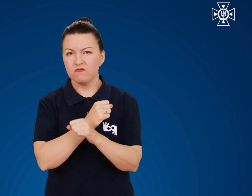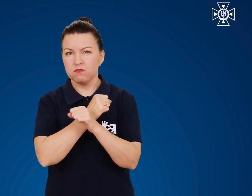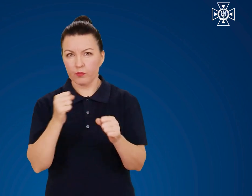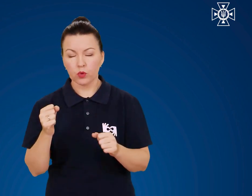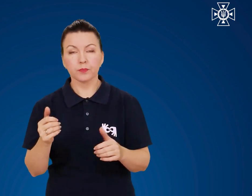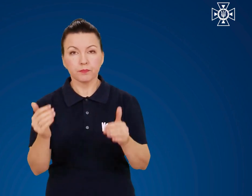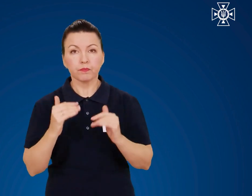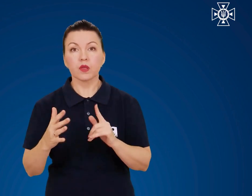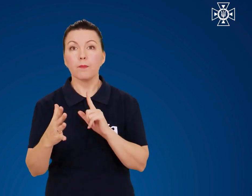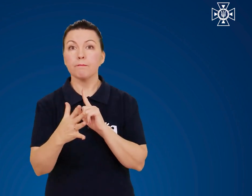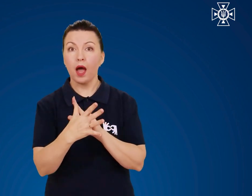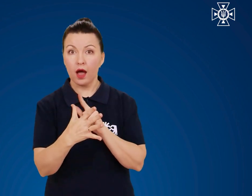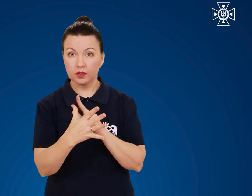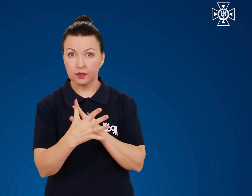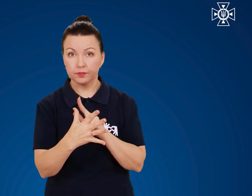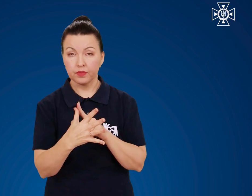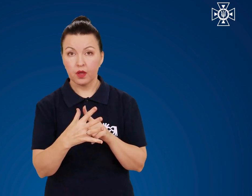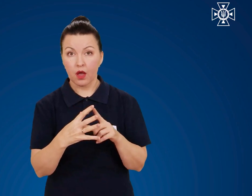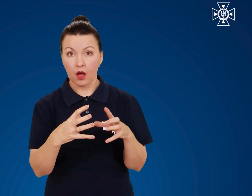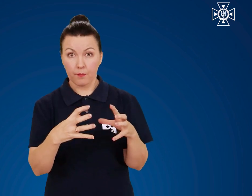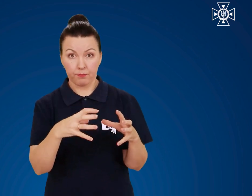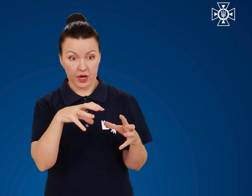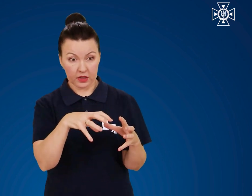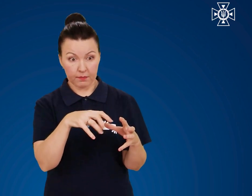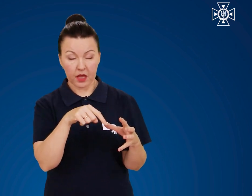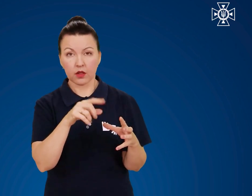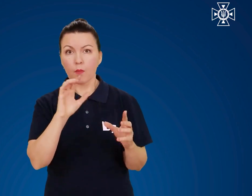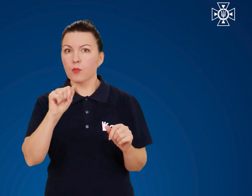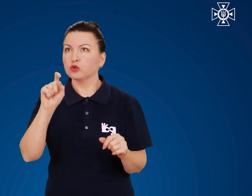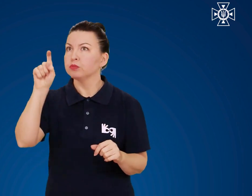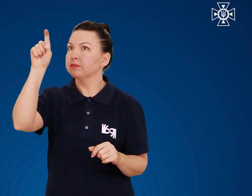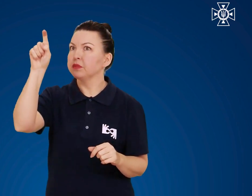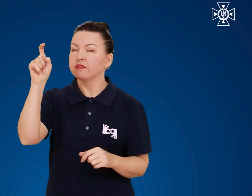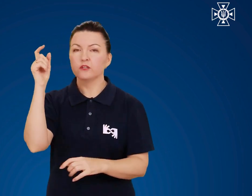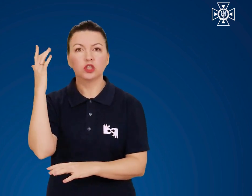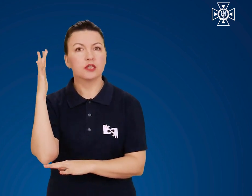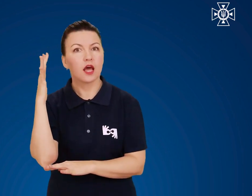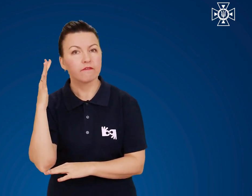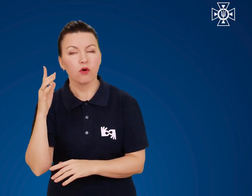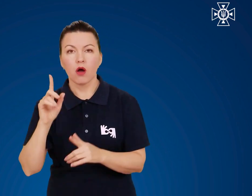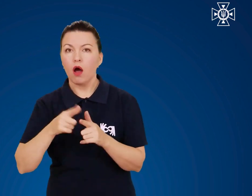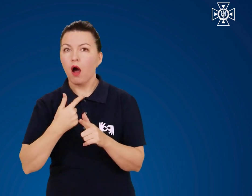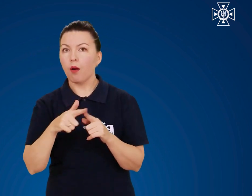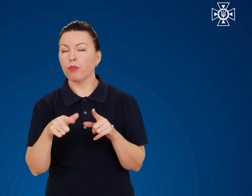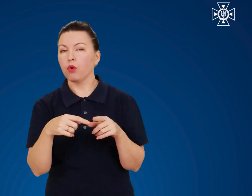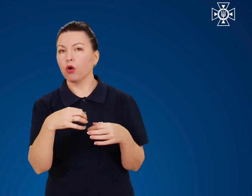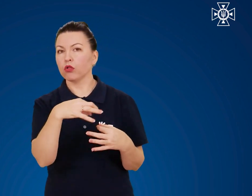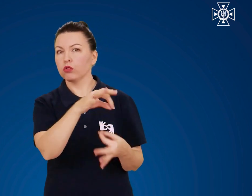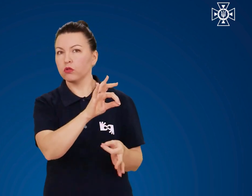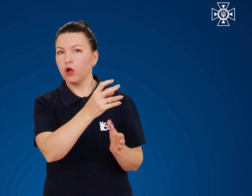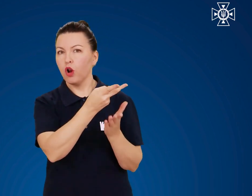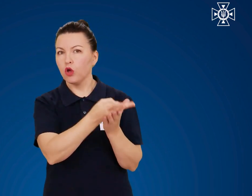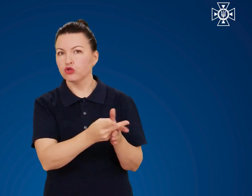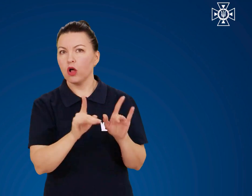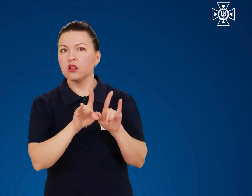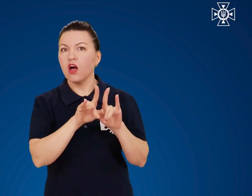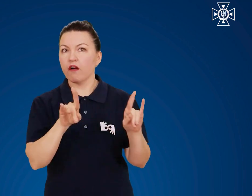П'яте. Предмет може бути підвішений на дерево або залишений на лавці.